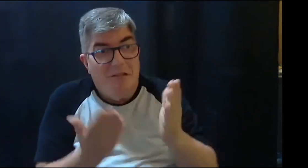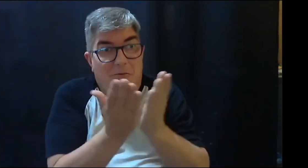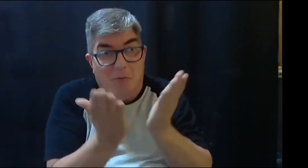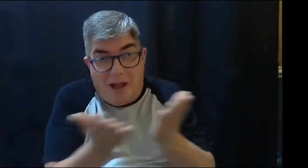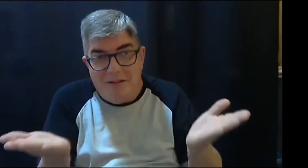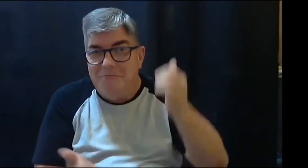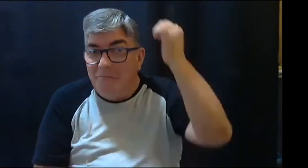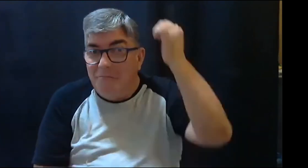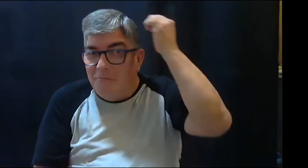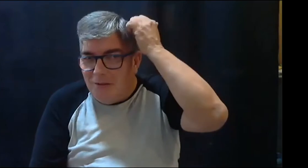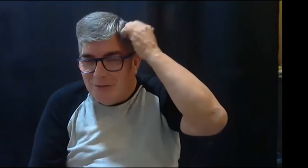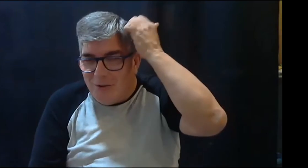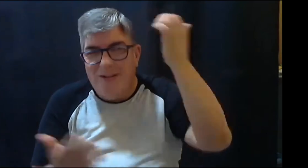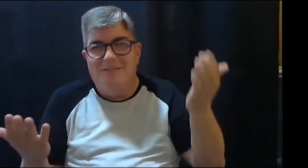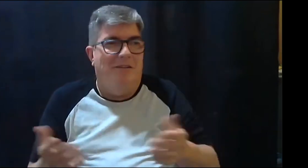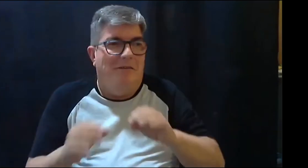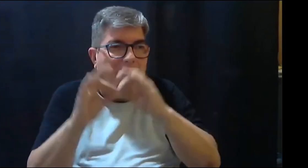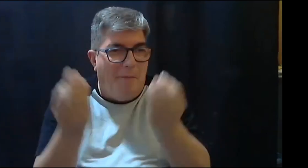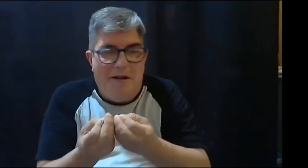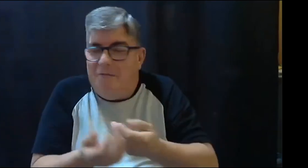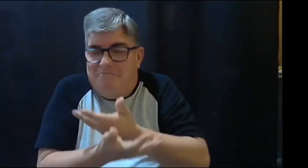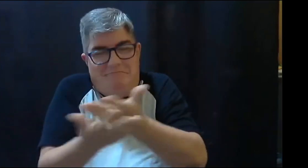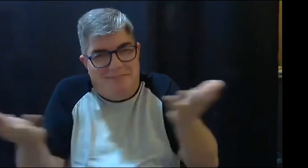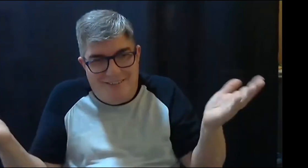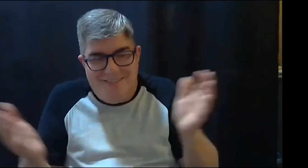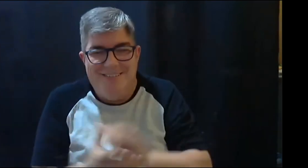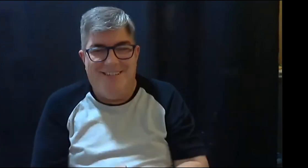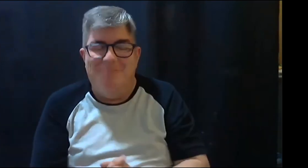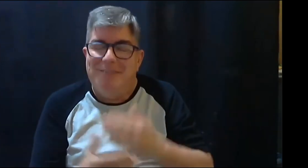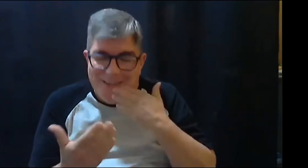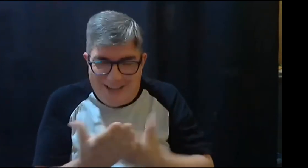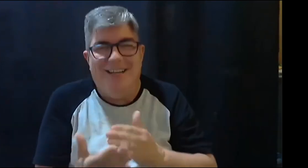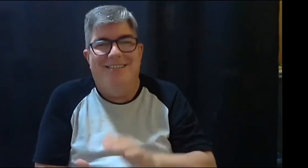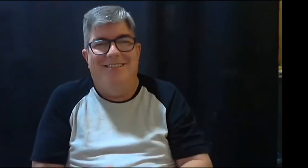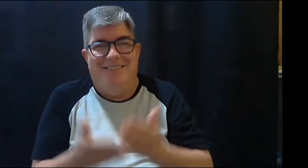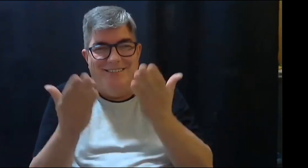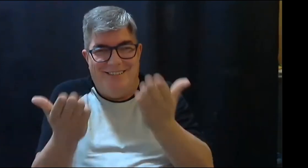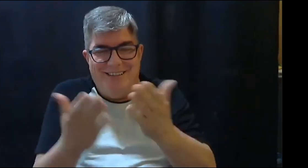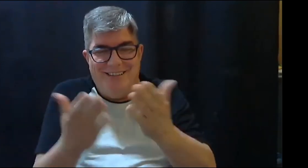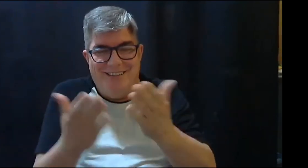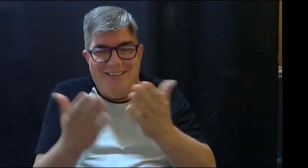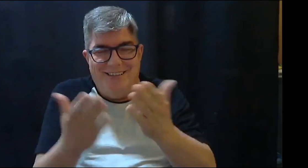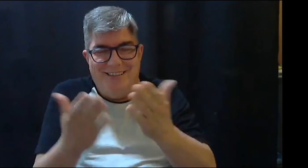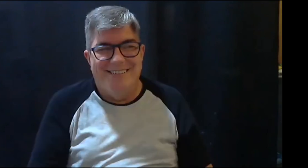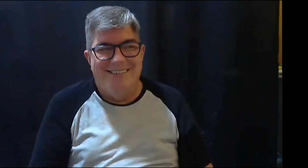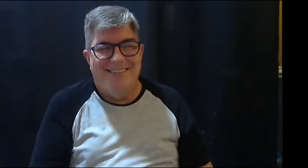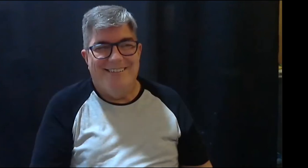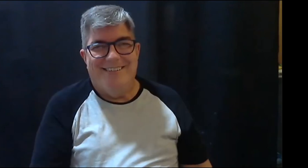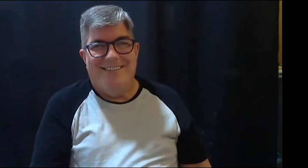compartir un tiempo con todos ustedes, con estudiantes, con profesores, con familiares y muchas gracias por la invitación.